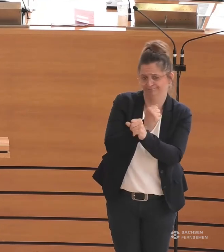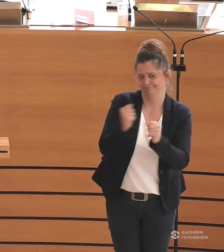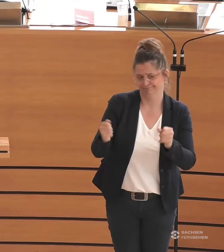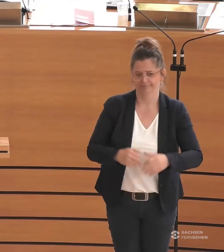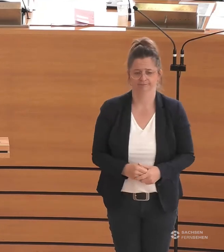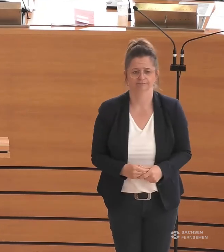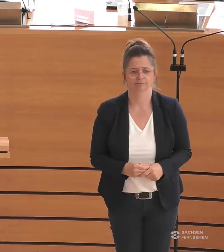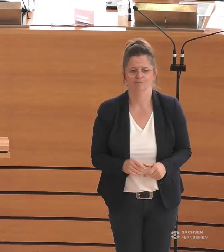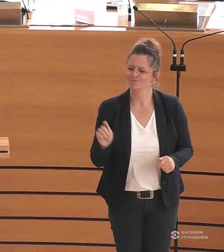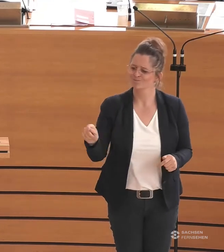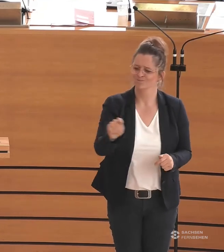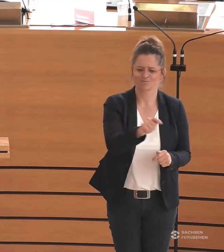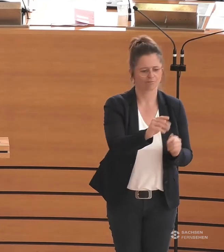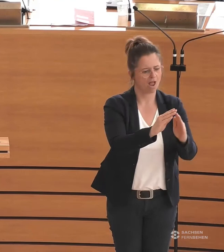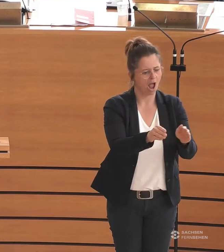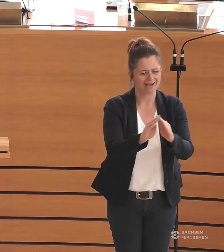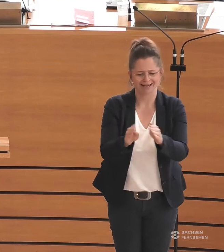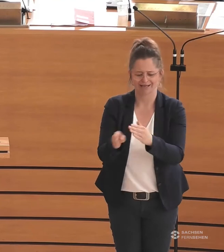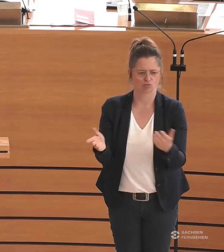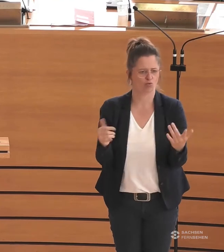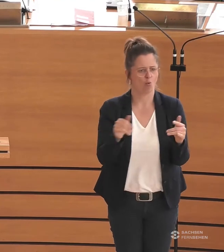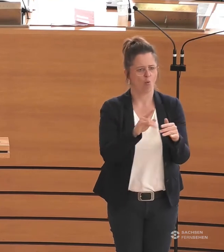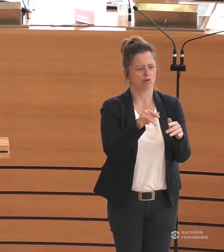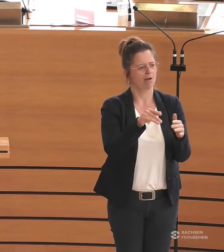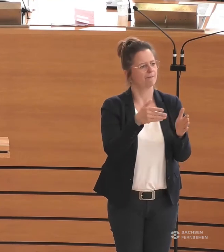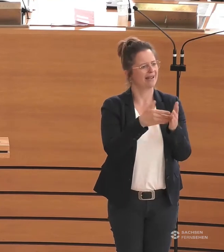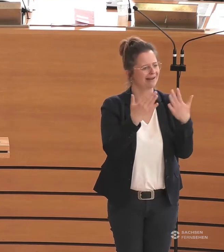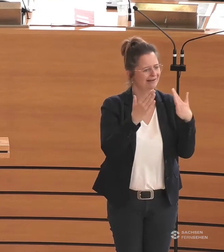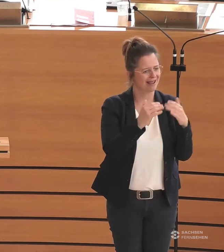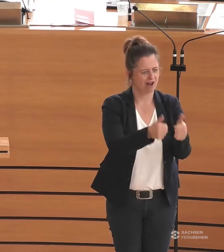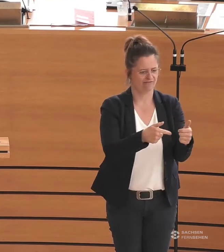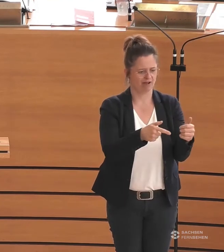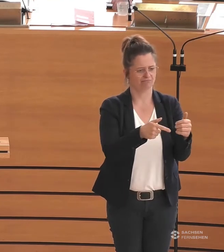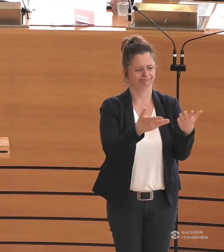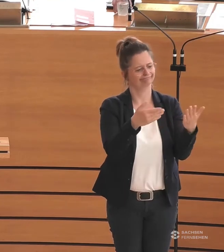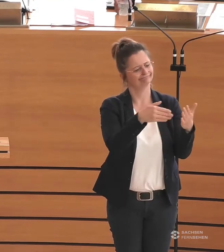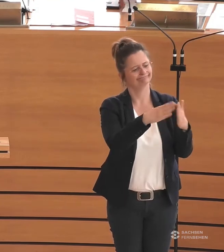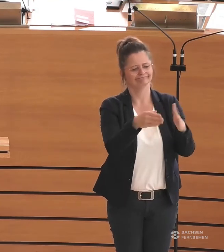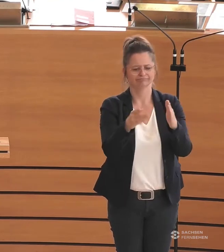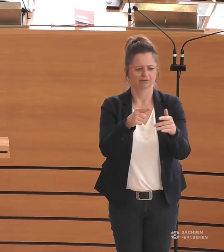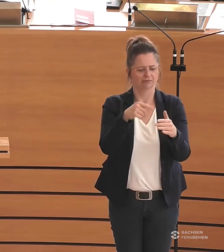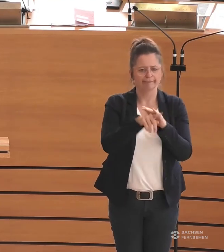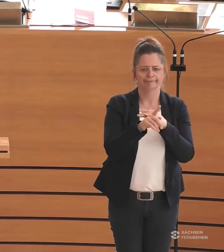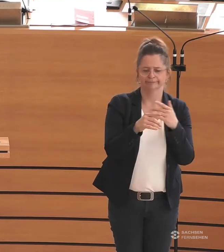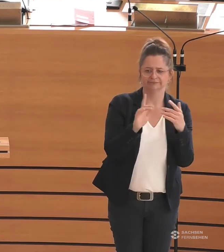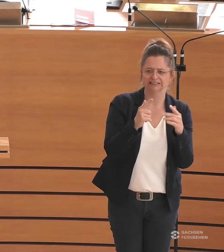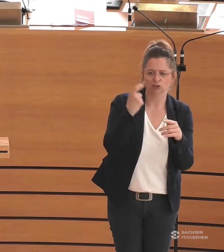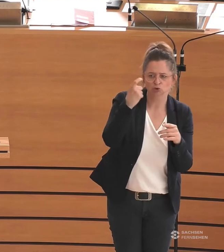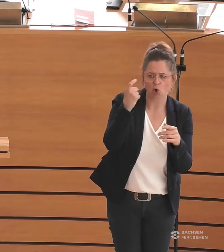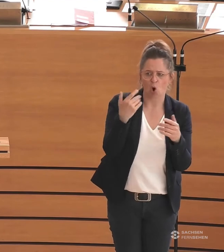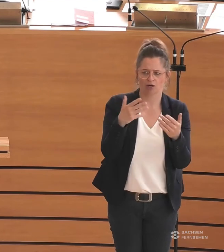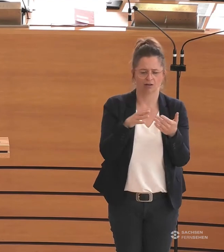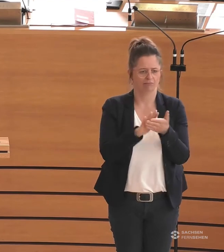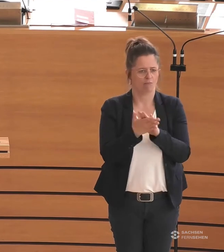Einrichtungen oder bei den Anforderungen für Einrichtungen der Behindertenhilfe geht es nicht immer ohne Sorgen und Ärger ab. Ich mache jetzt auch mal ein